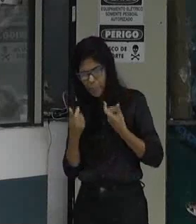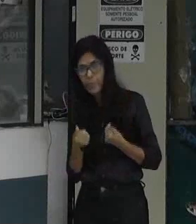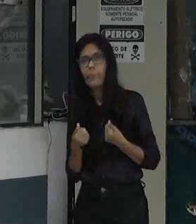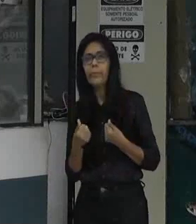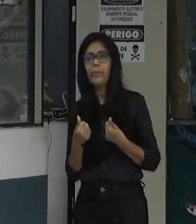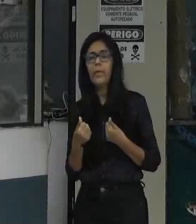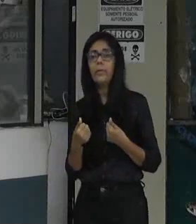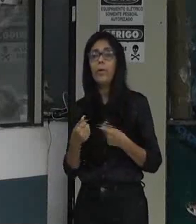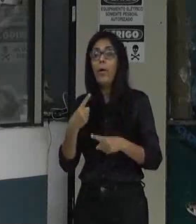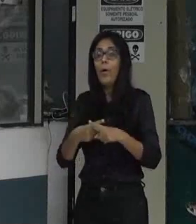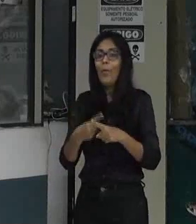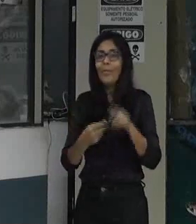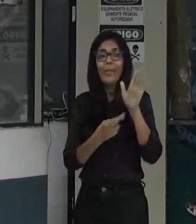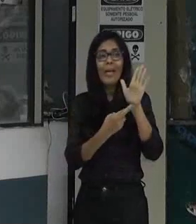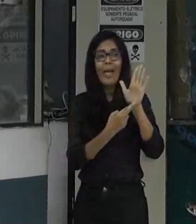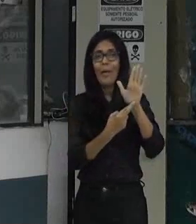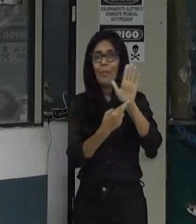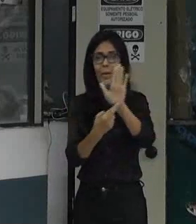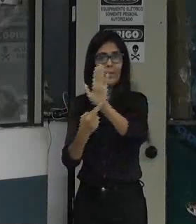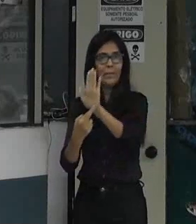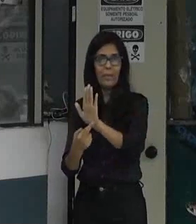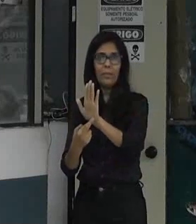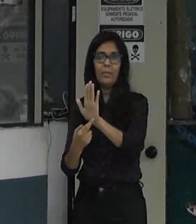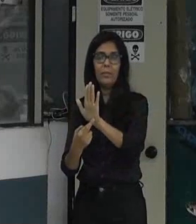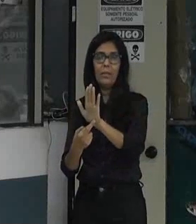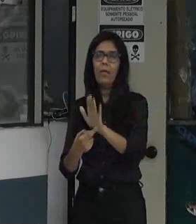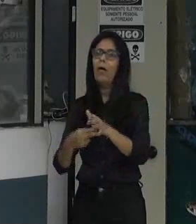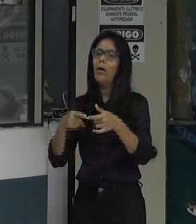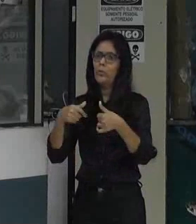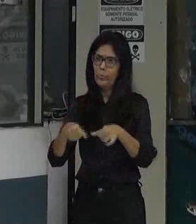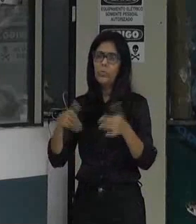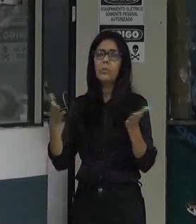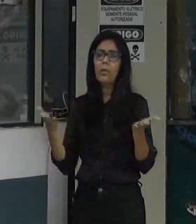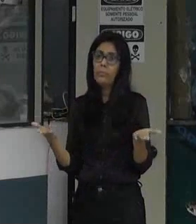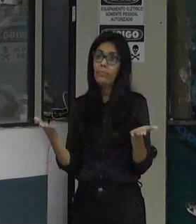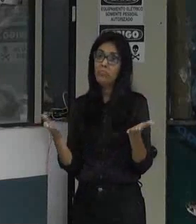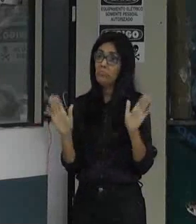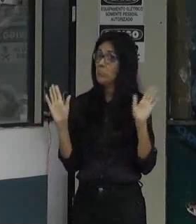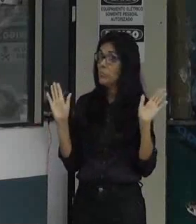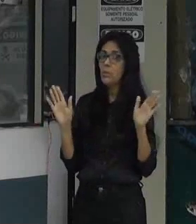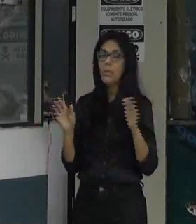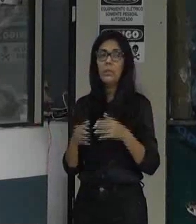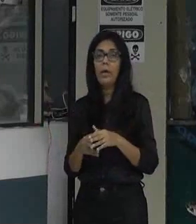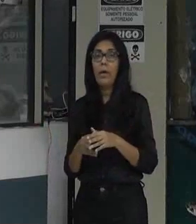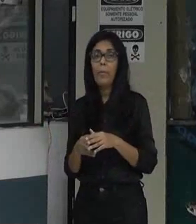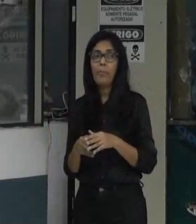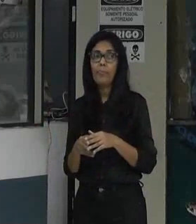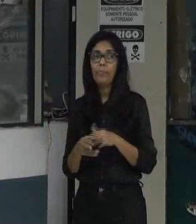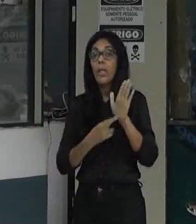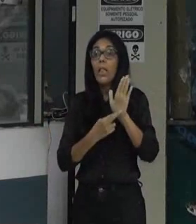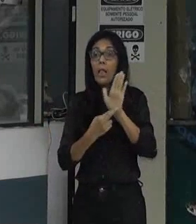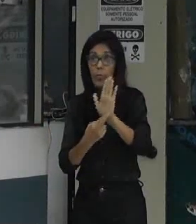representantes da gente presidão que estavam, coincidentemente ou não, aí hoje terminam, vendo representantes da gente